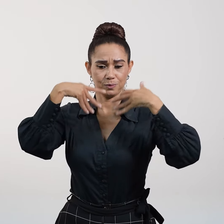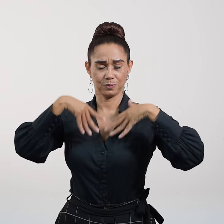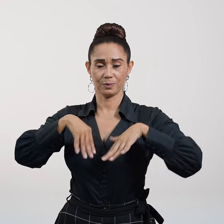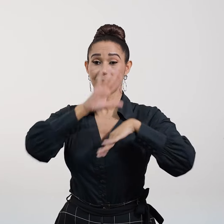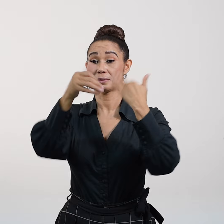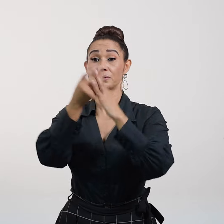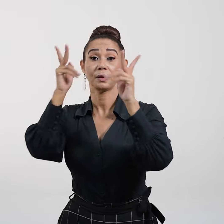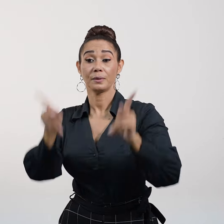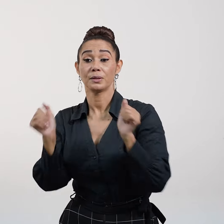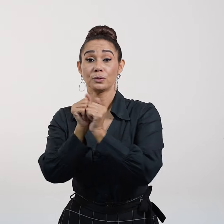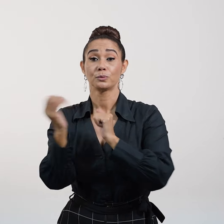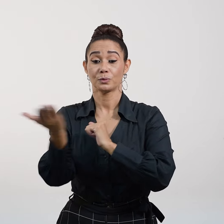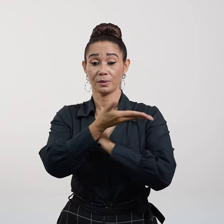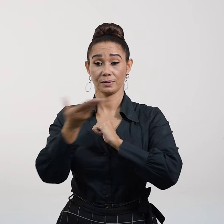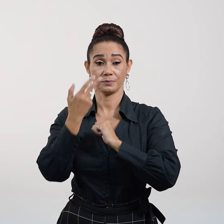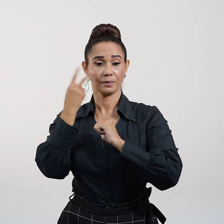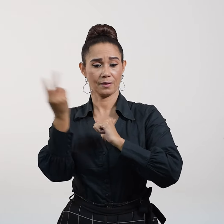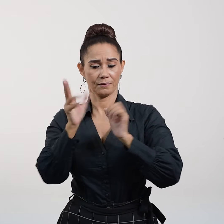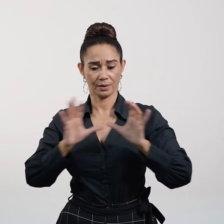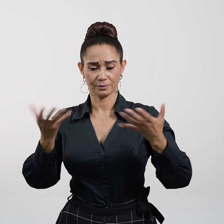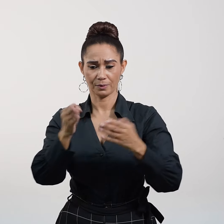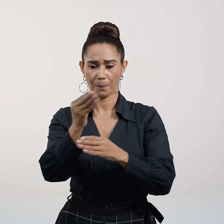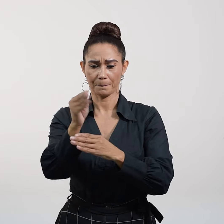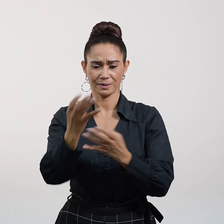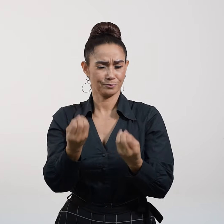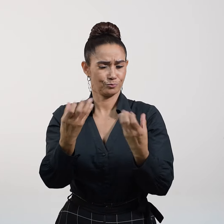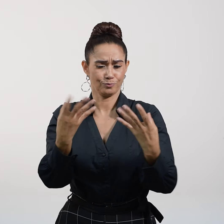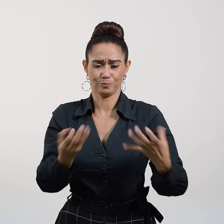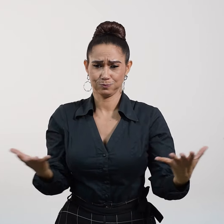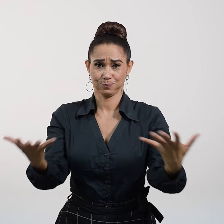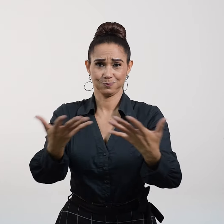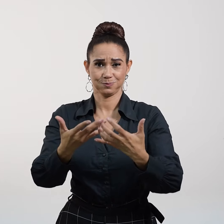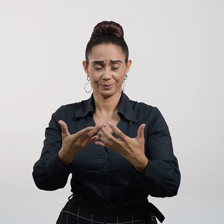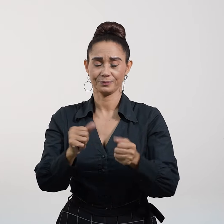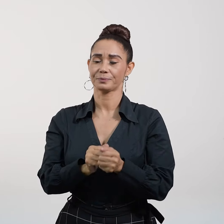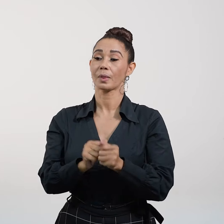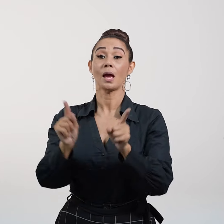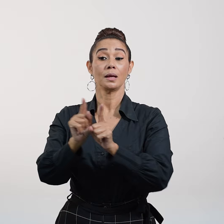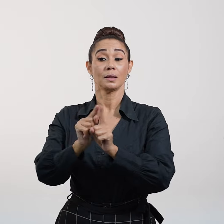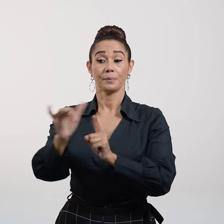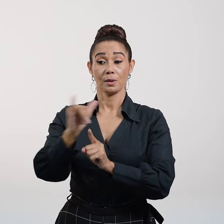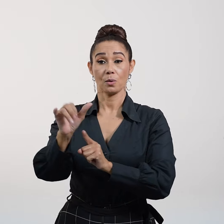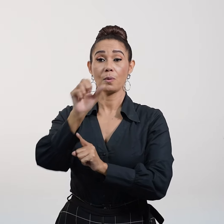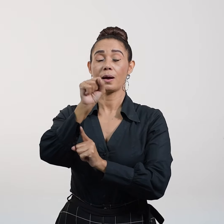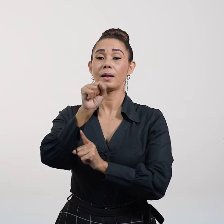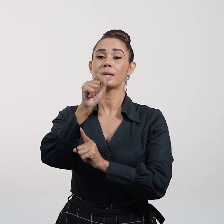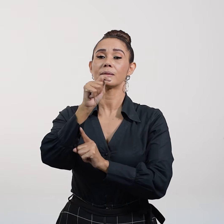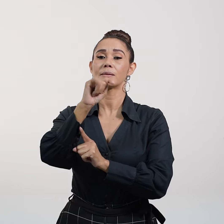estaban con él, al ver la redada de peces que habían cogido. Y lo mismo les pasaba a Santiago y Juan, hijos